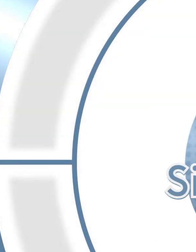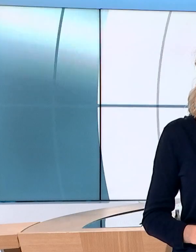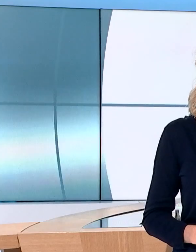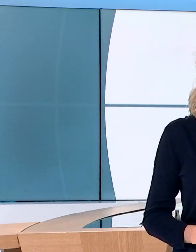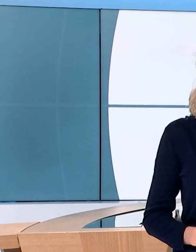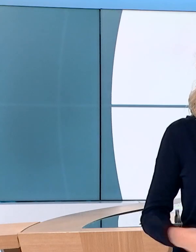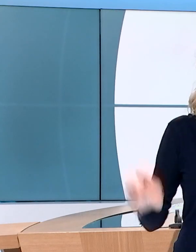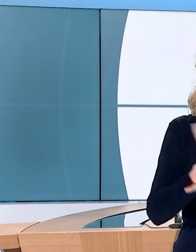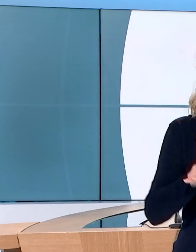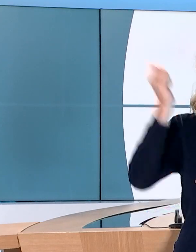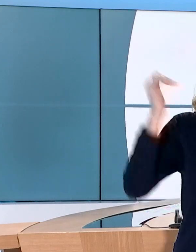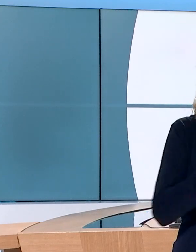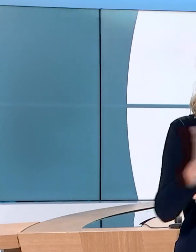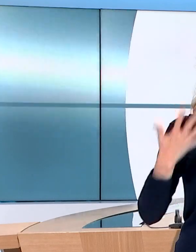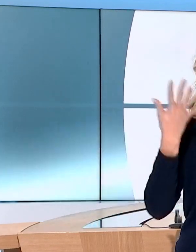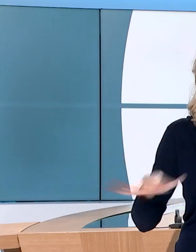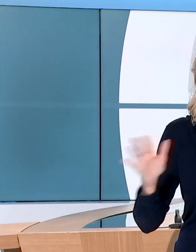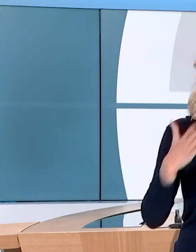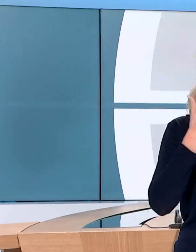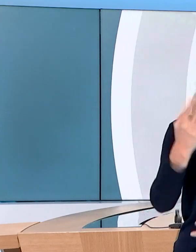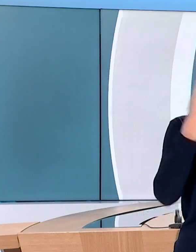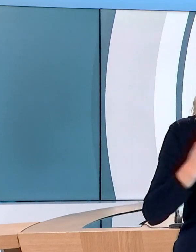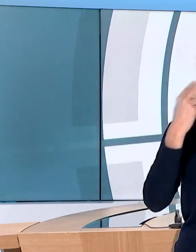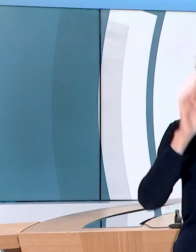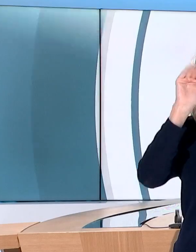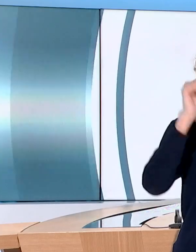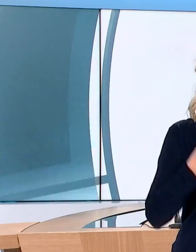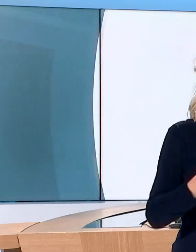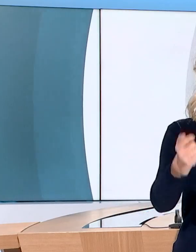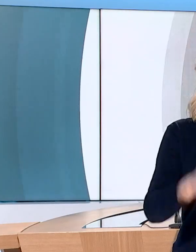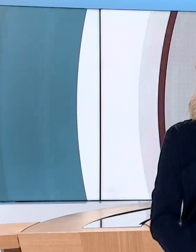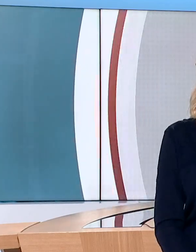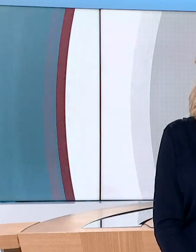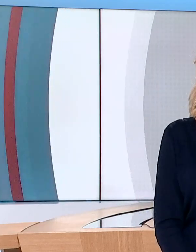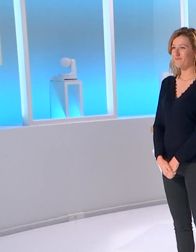C'est la fin de Signe d'Actu. Merci de votre attention et à très bientôt. Sous